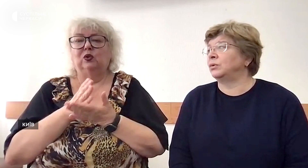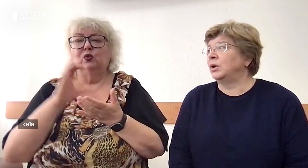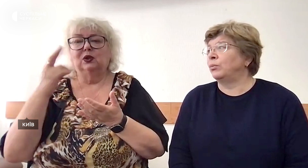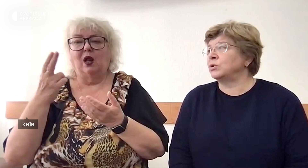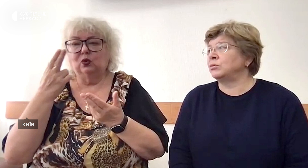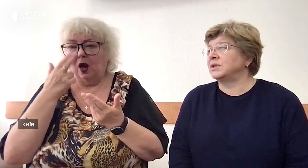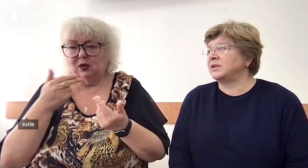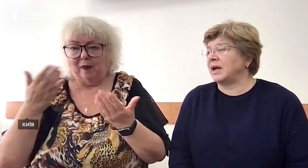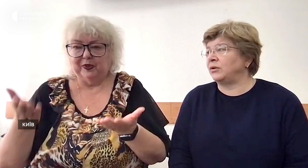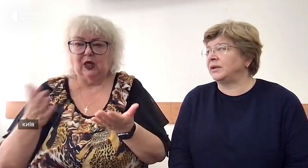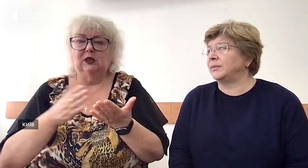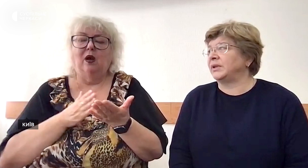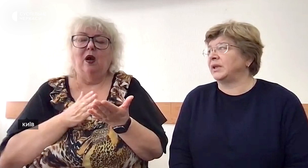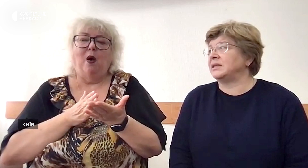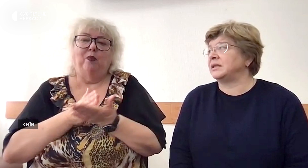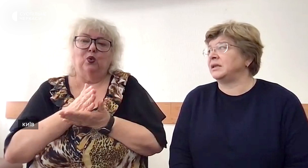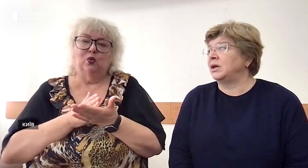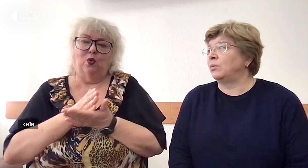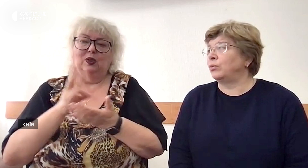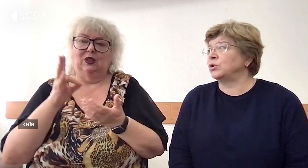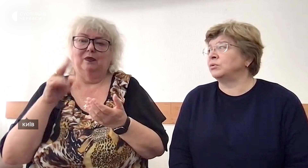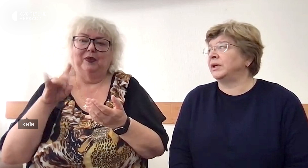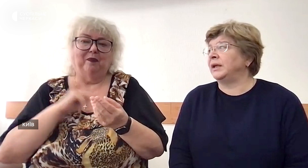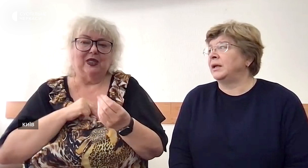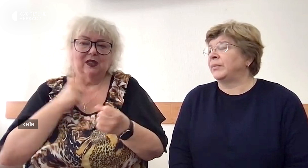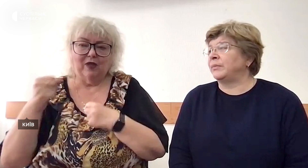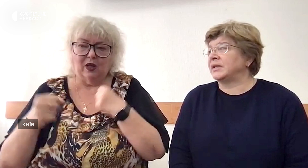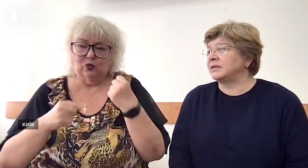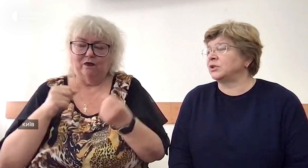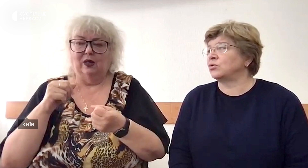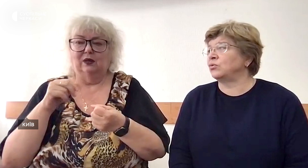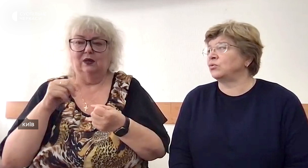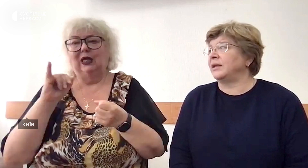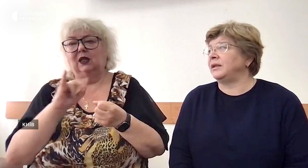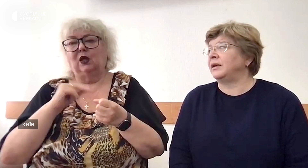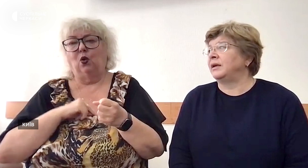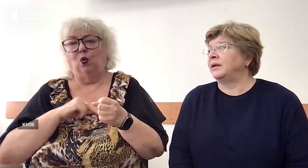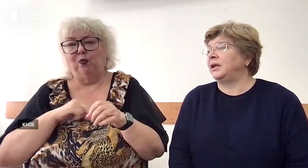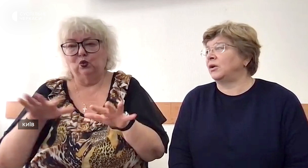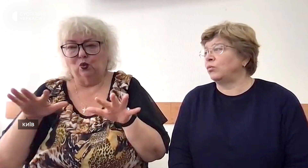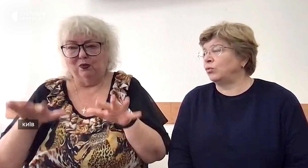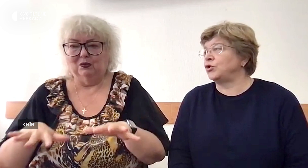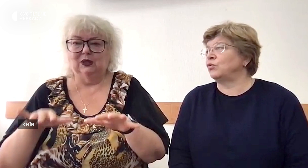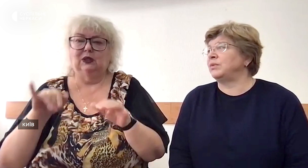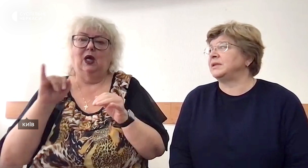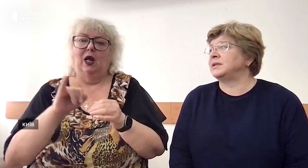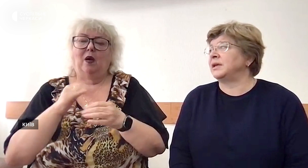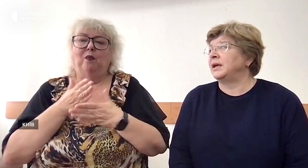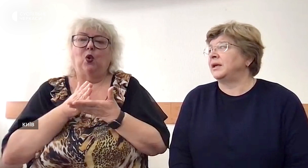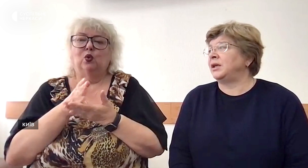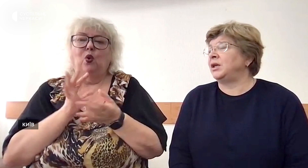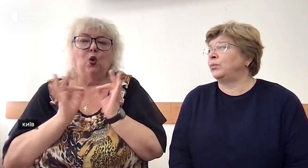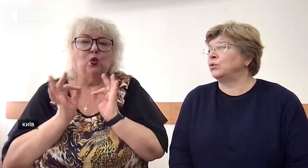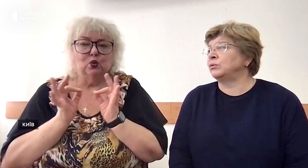перекладу, послуги соціальної адаптації, послуги при працевлаштуванні і на робочому